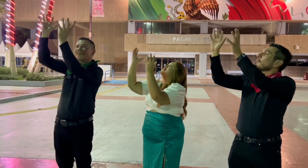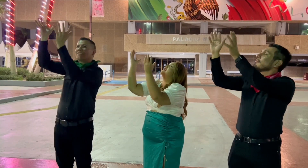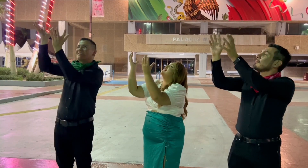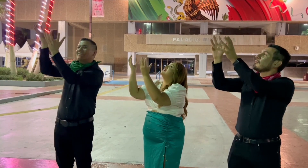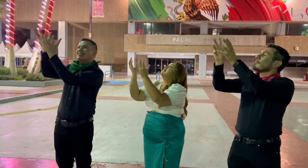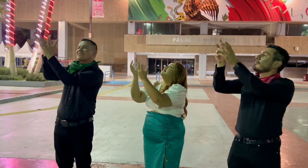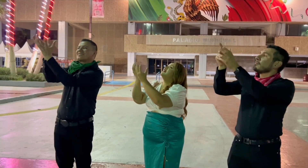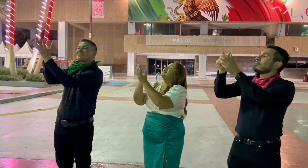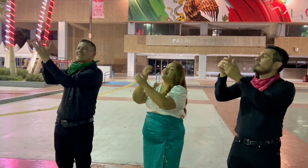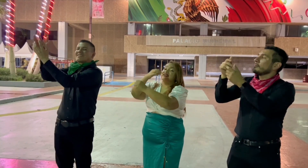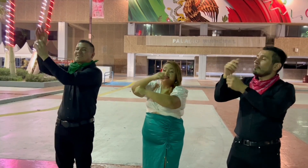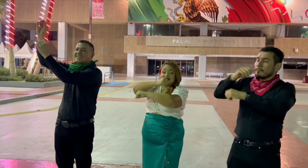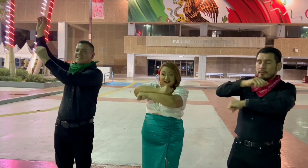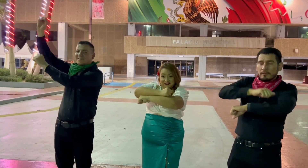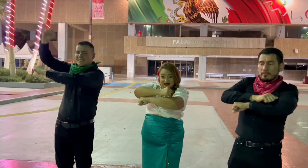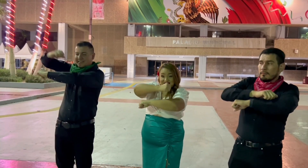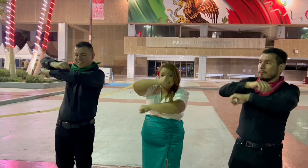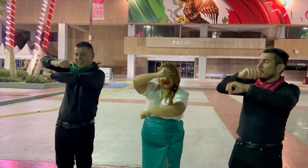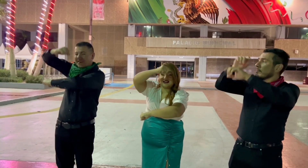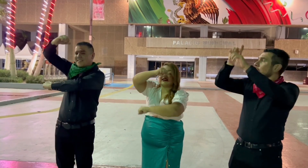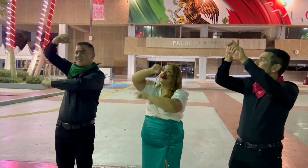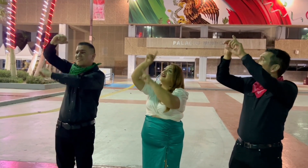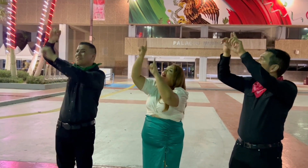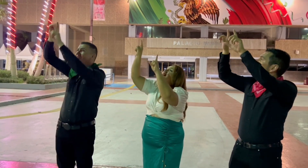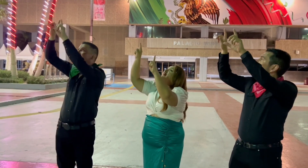Y entró por tu ventana